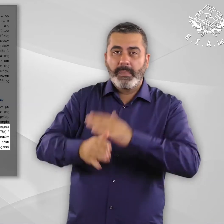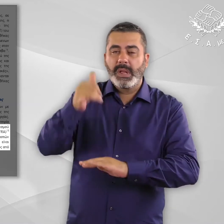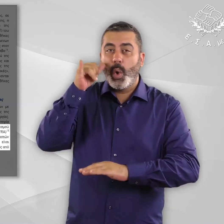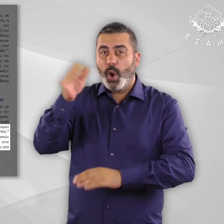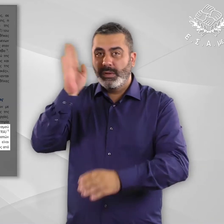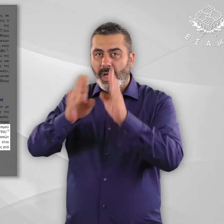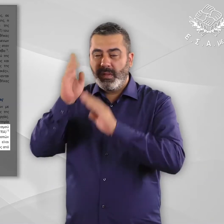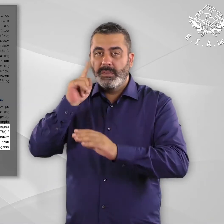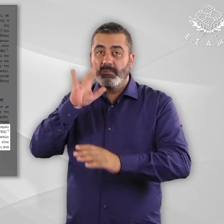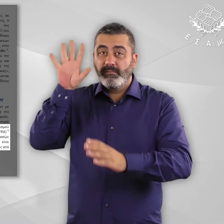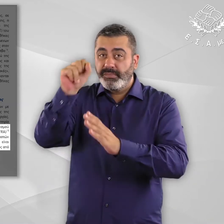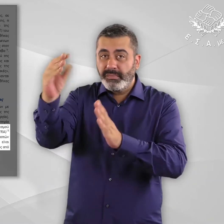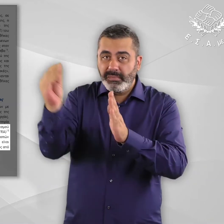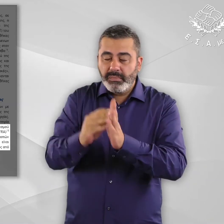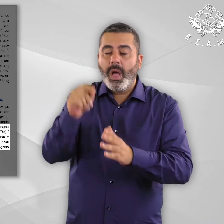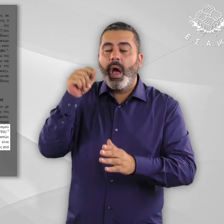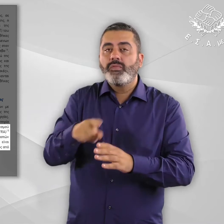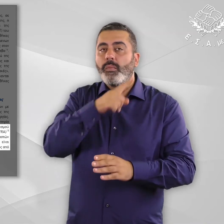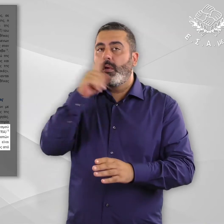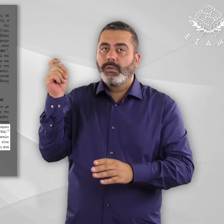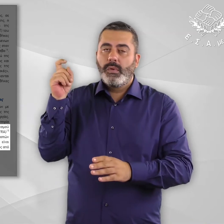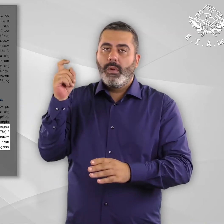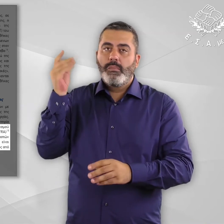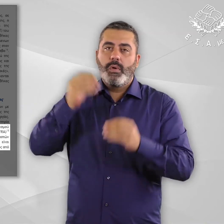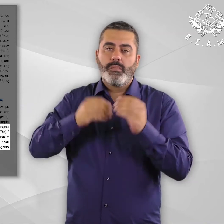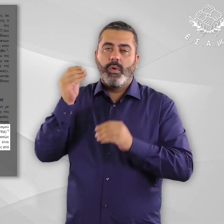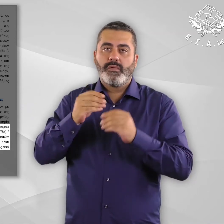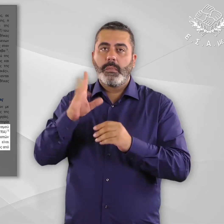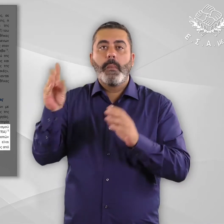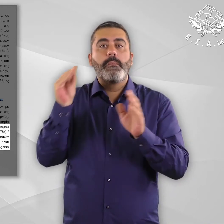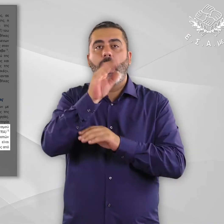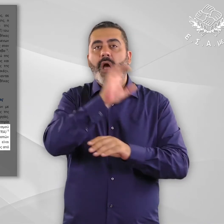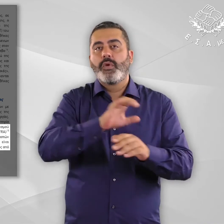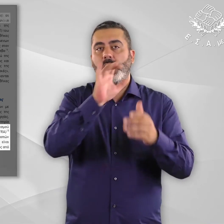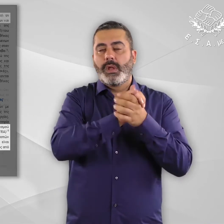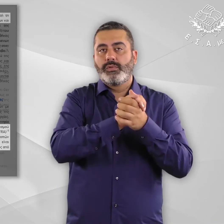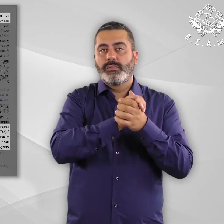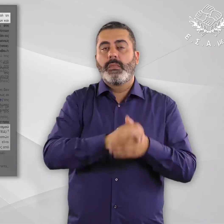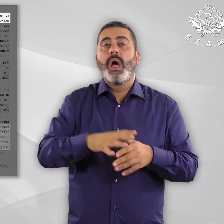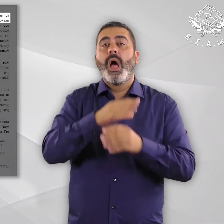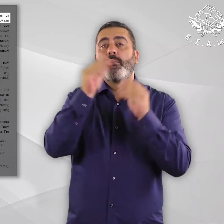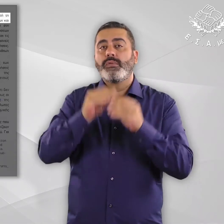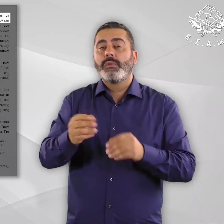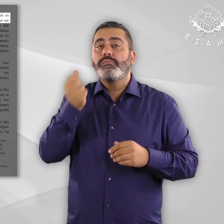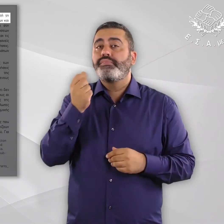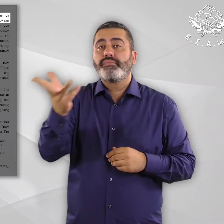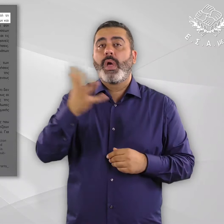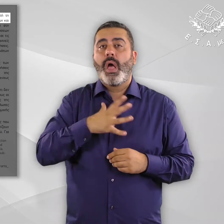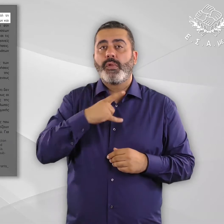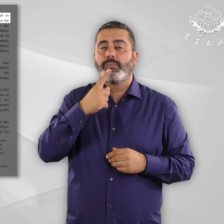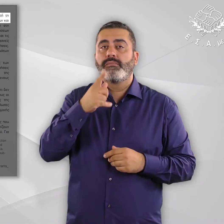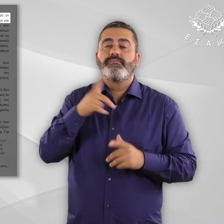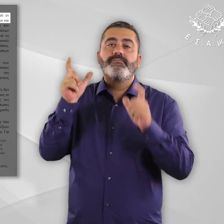χρόνιες παθήσεις είναι προβληματικές στα κράτη-μέλη της Ευρωπαϊκής Ένωσης και μεγάλος αριθμός από αυτά τα άτομα παραμένει